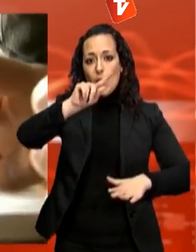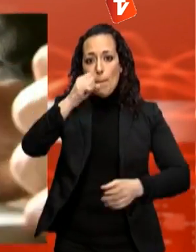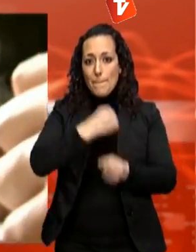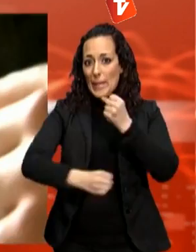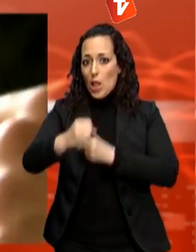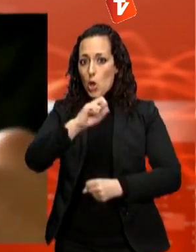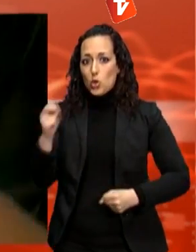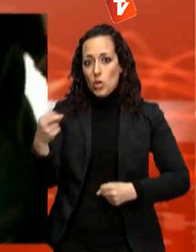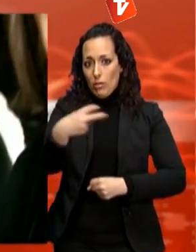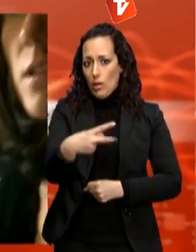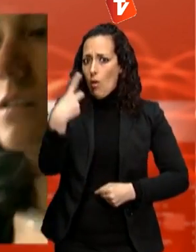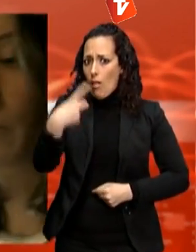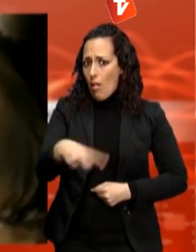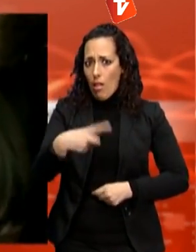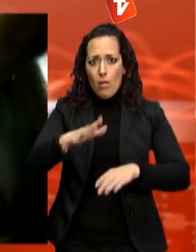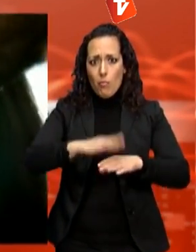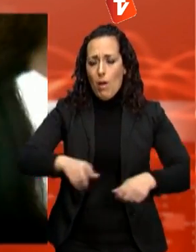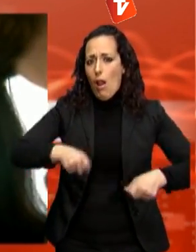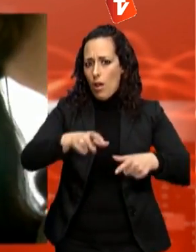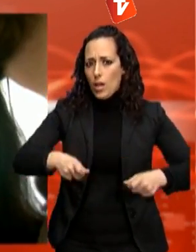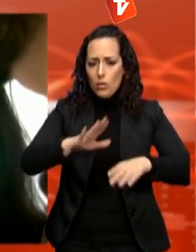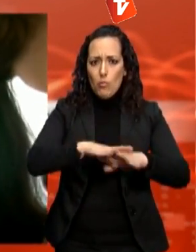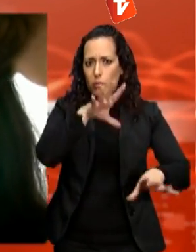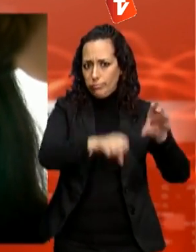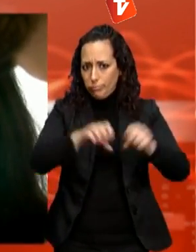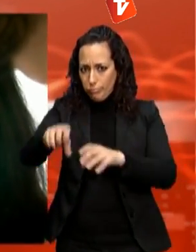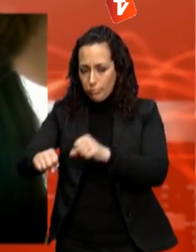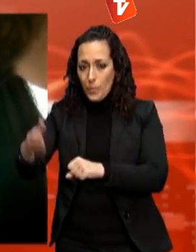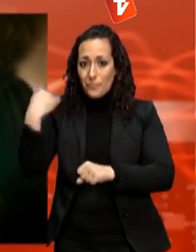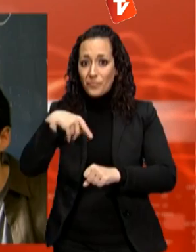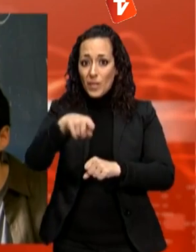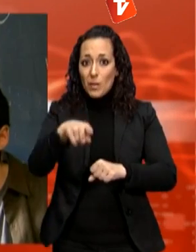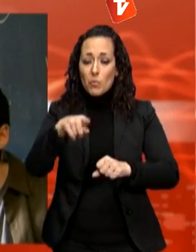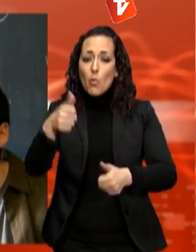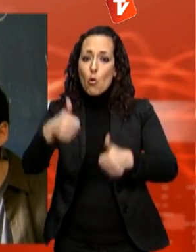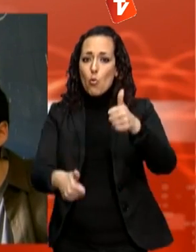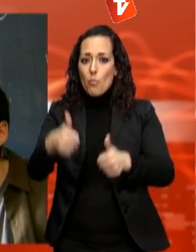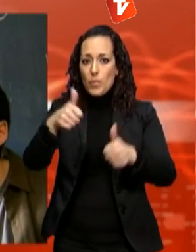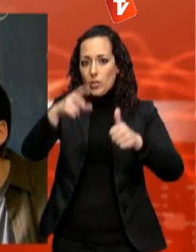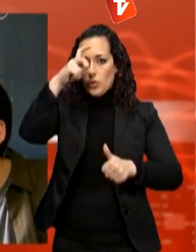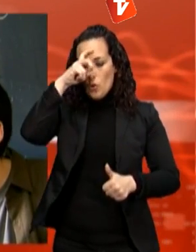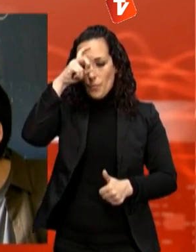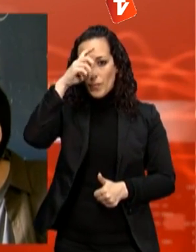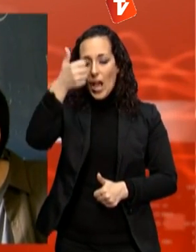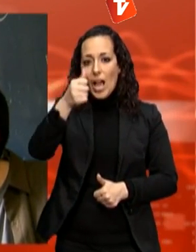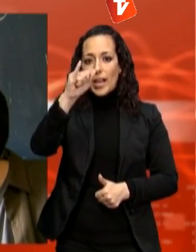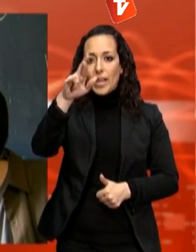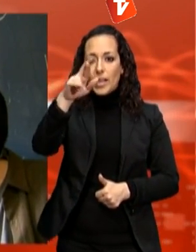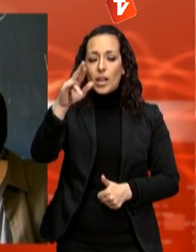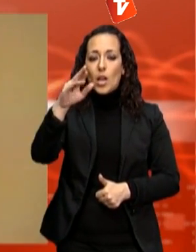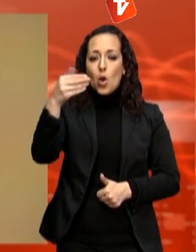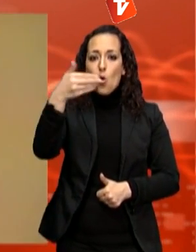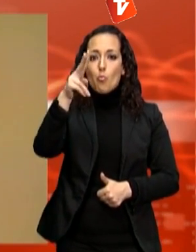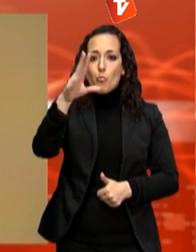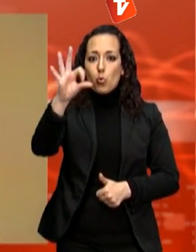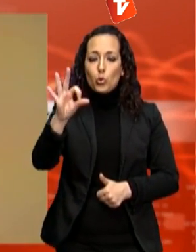Wicraft és l'únic projecte seleccionat d'estudiants catalans per al concurs d'Icebus Fly i Orai Dies 2013, on competeixen les